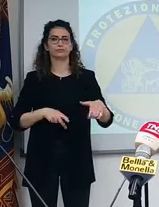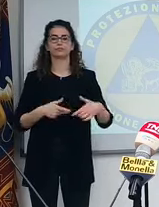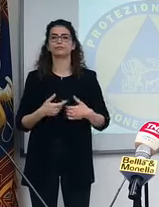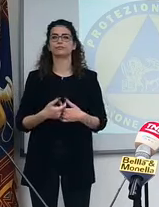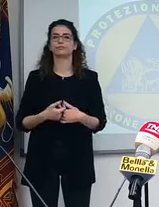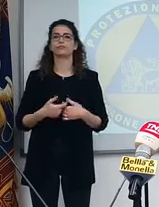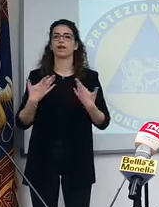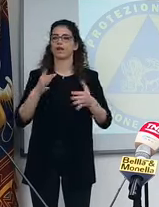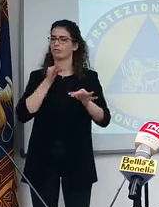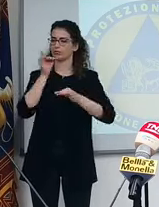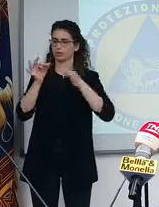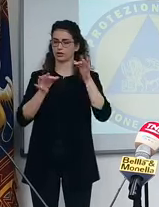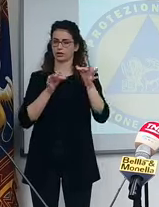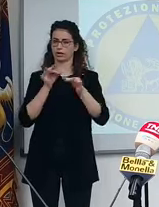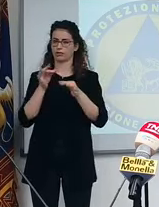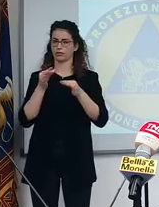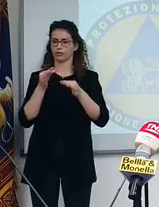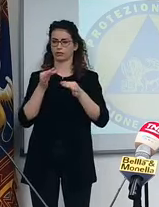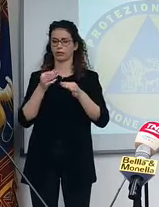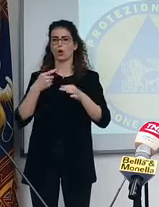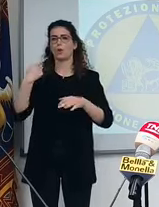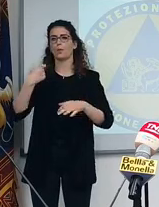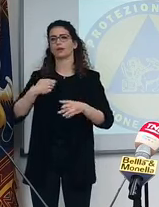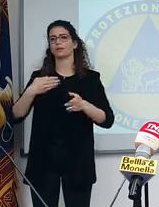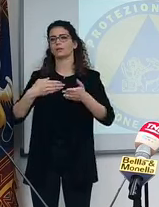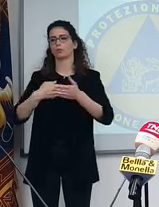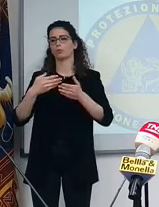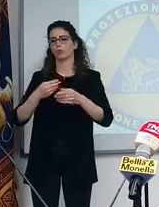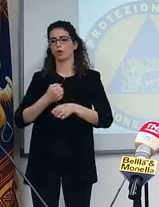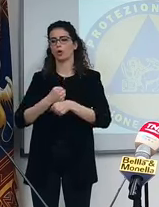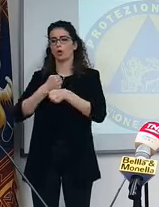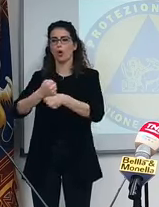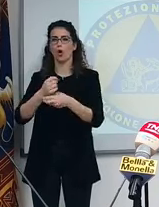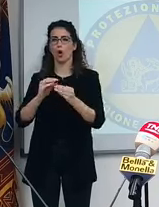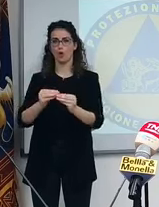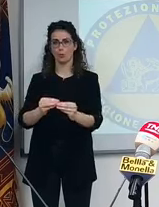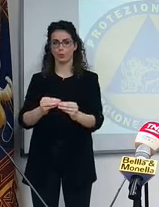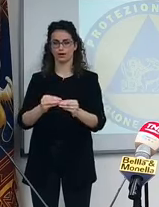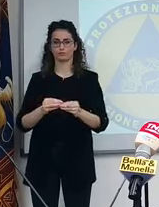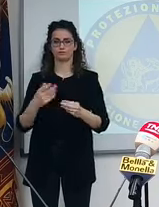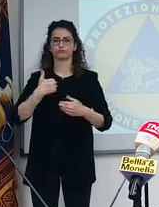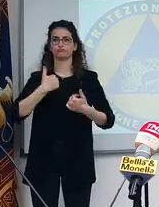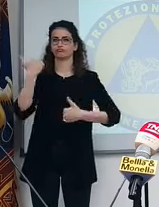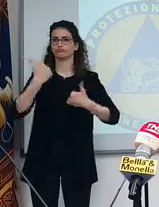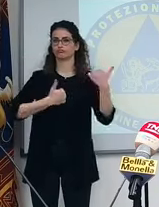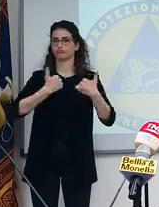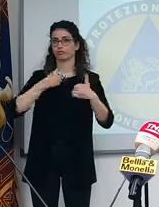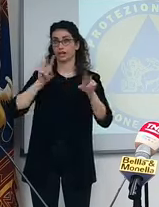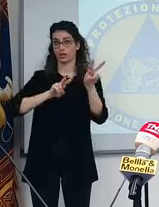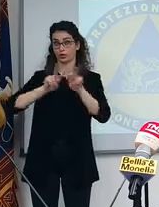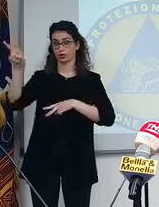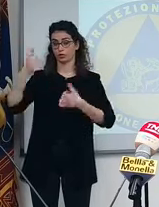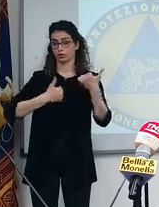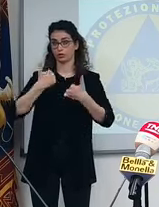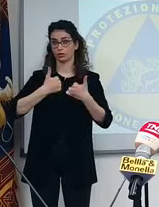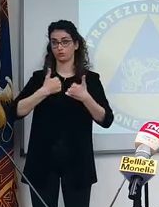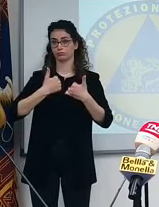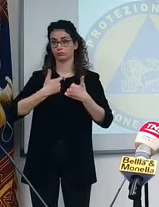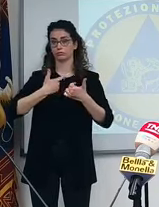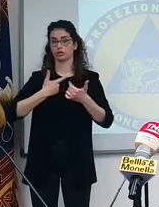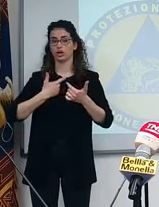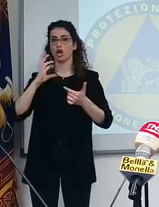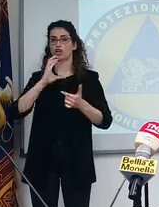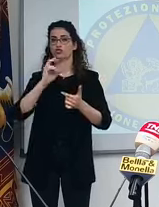Allora, spieghiamo come viene la nomina del presidente del porto. C'è un bando nazionale, si presentano in